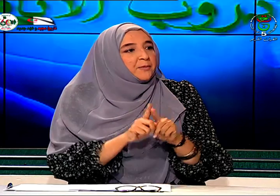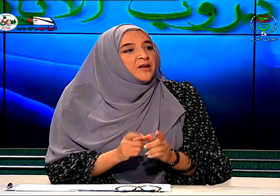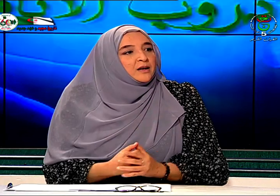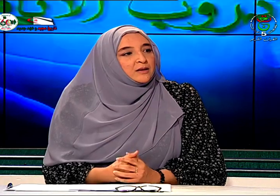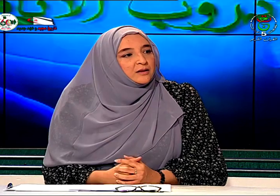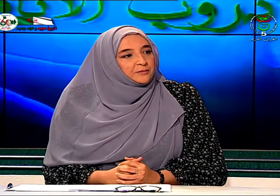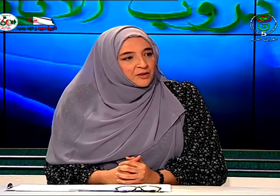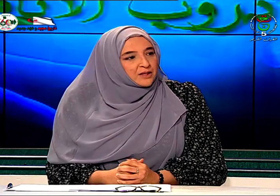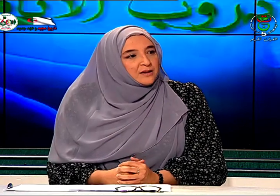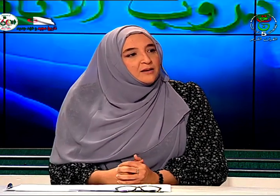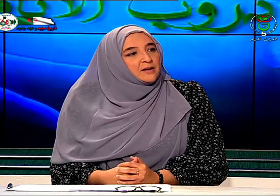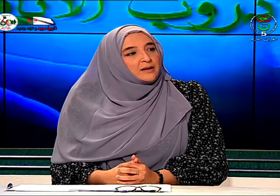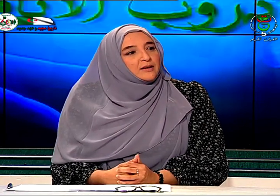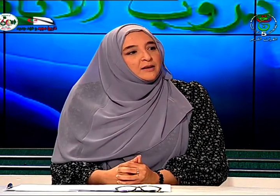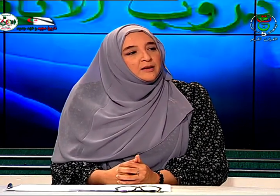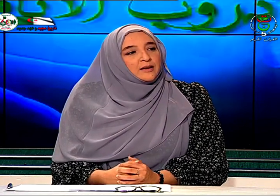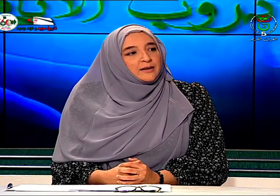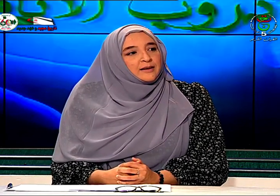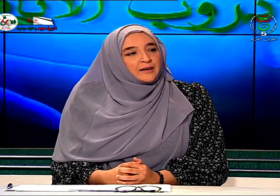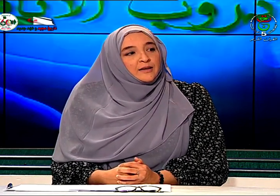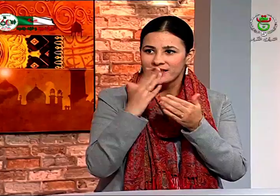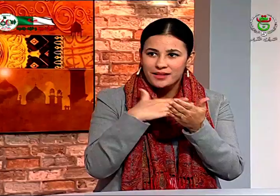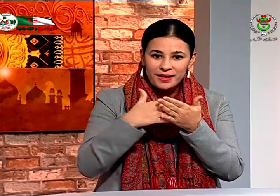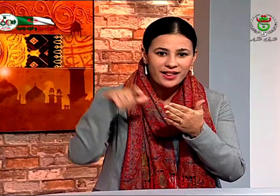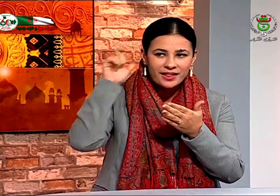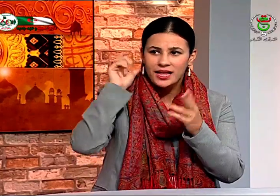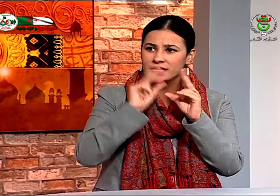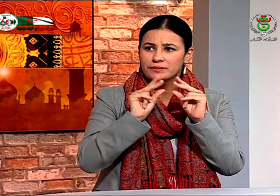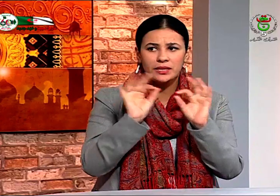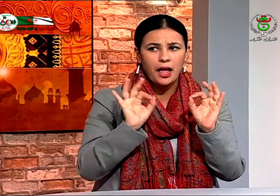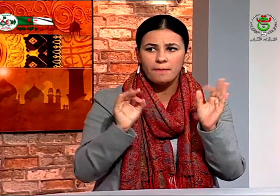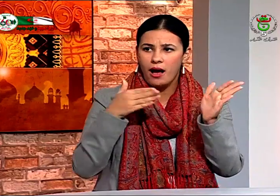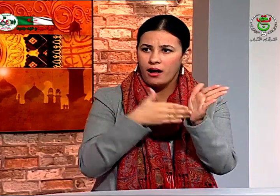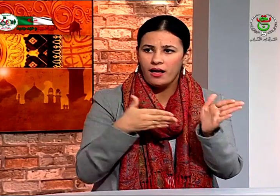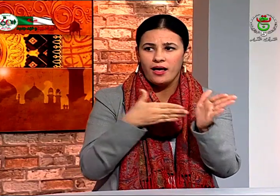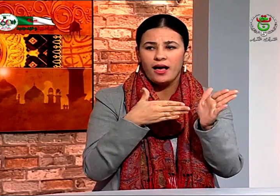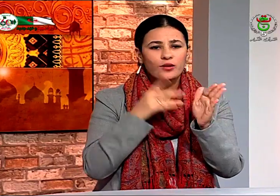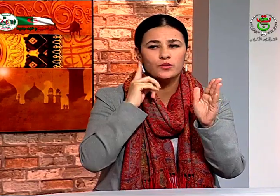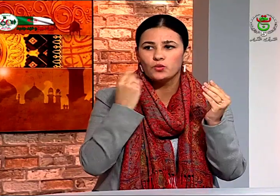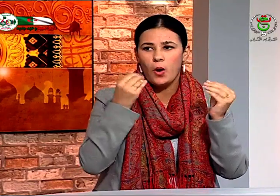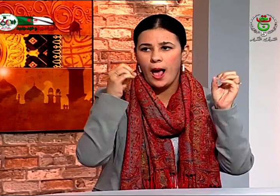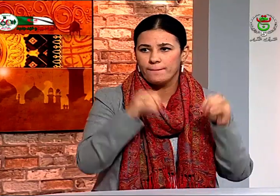جازية يعني هناك لازم تكون دائما مساعدة ومتابعة على حسب